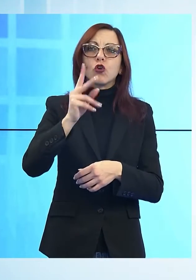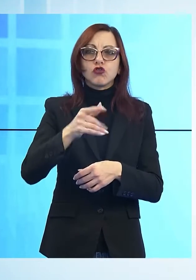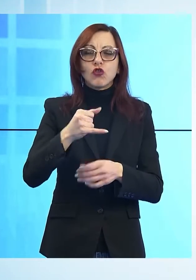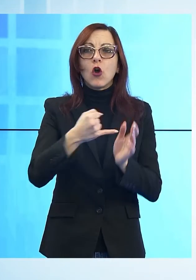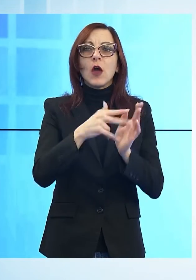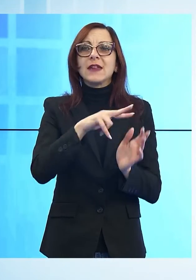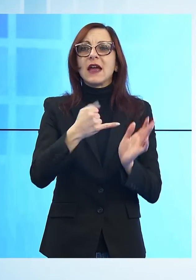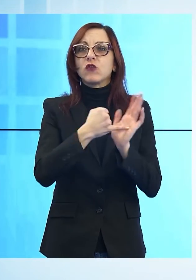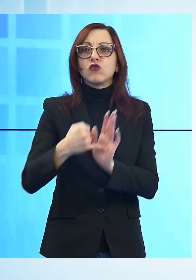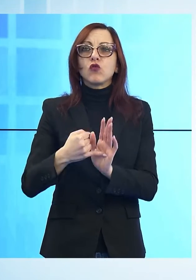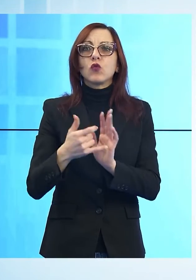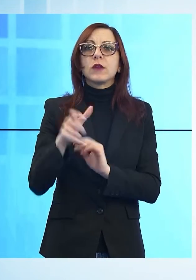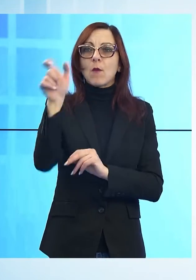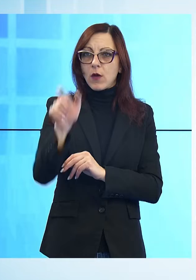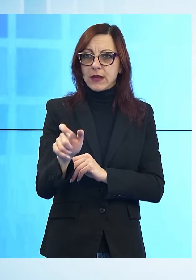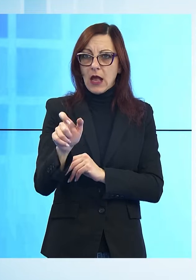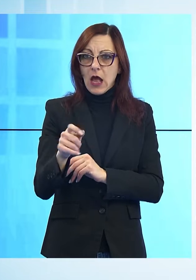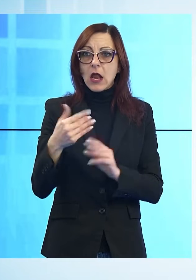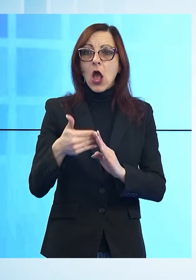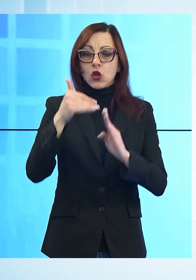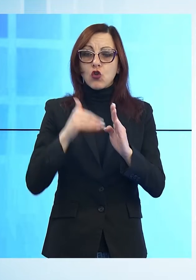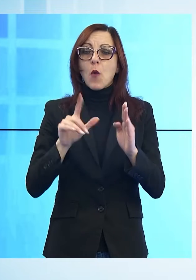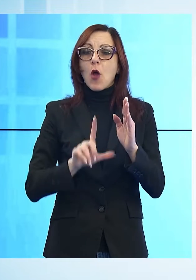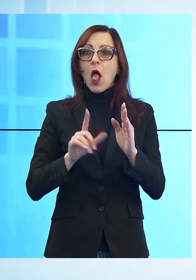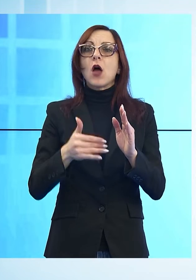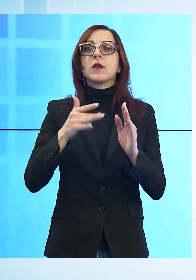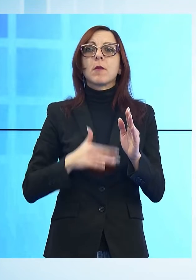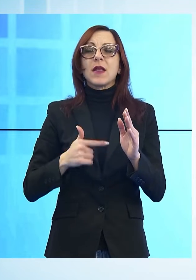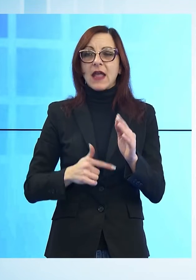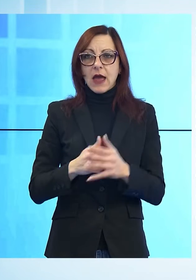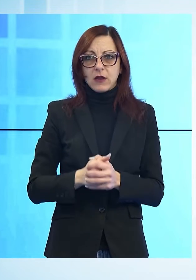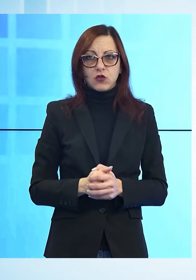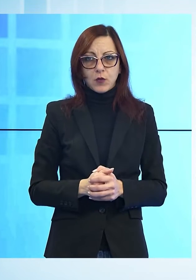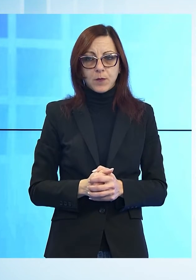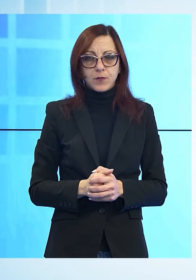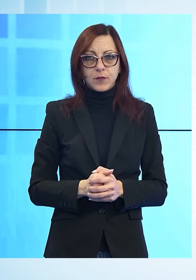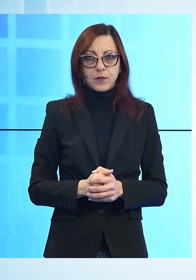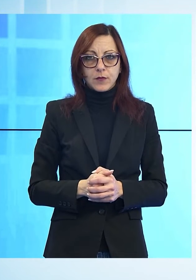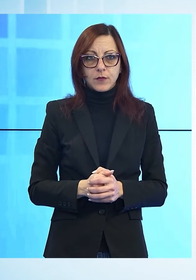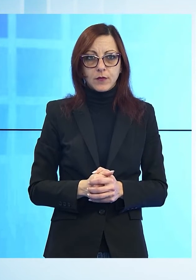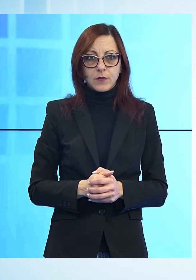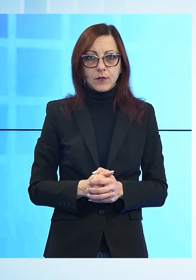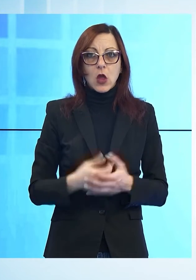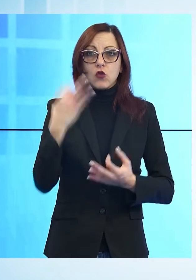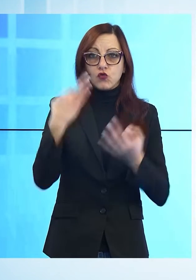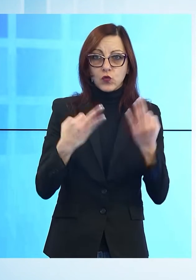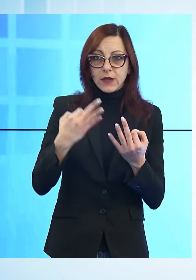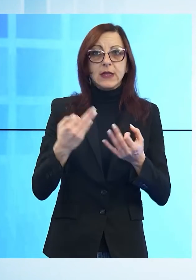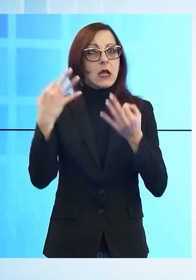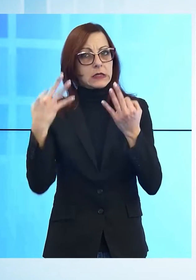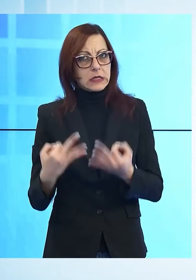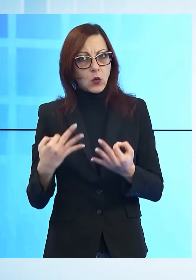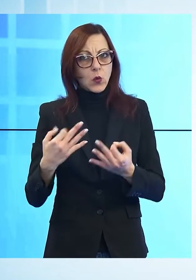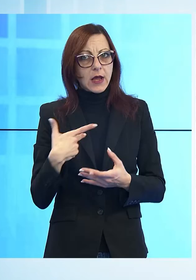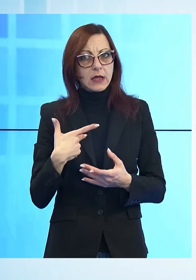davanti solo alle strutture di Lodi e Taranto. Siamo invece migliorati nel capitolo giustizia e sicurezza. Lucca è 26esima in Italia